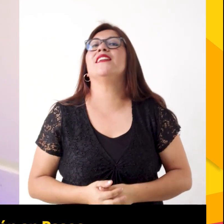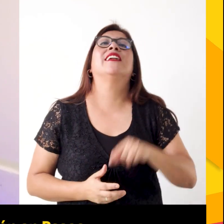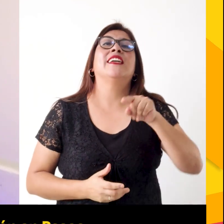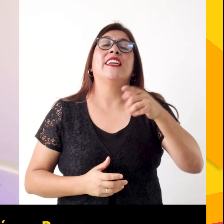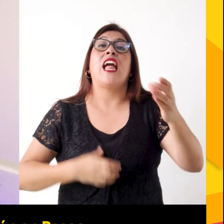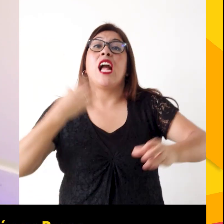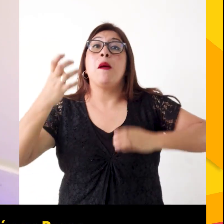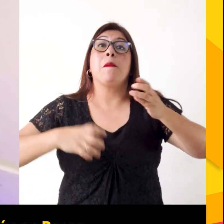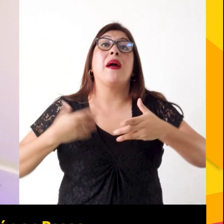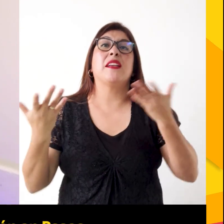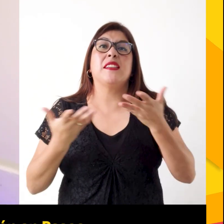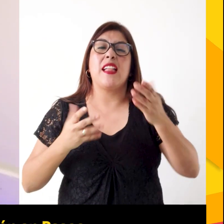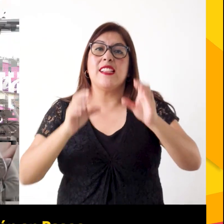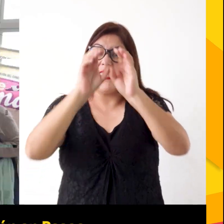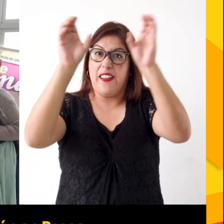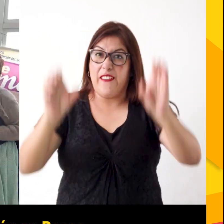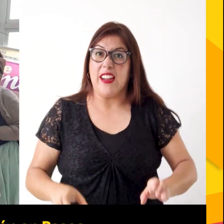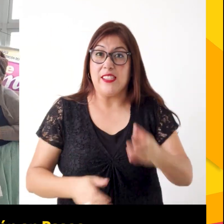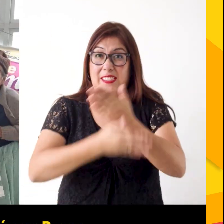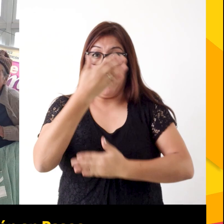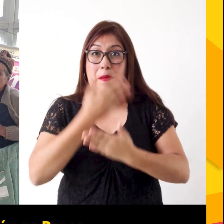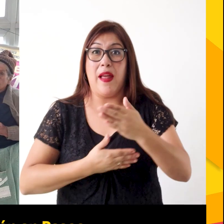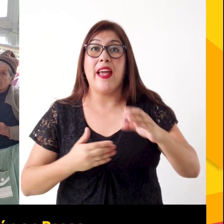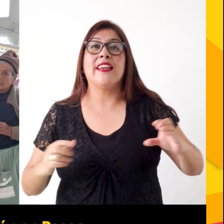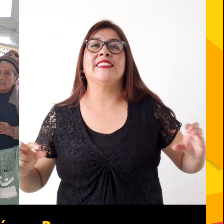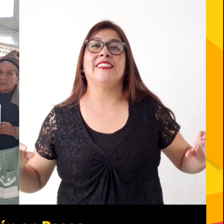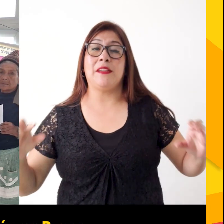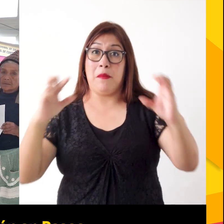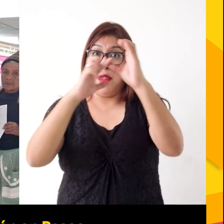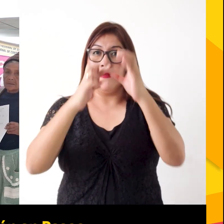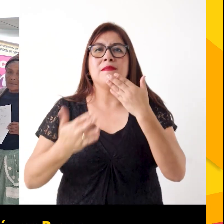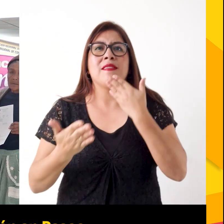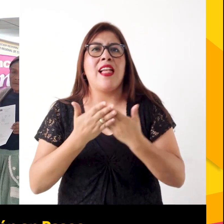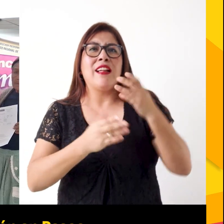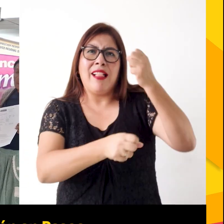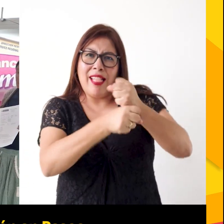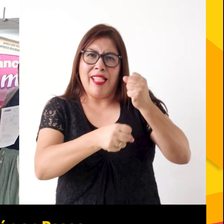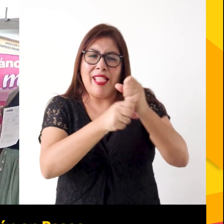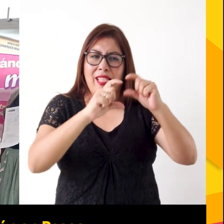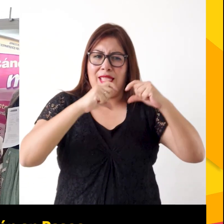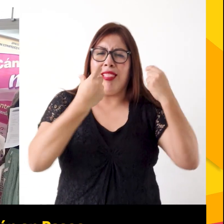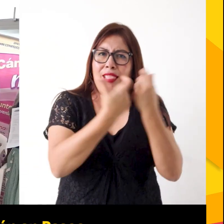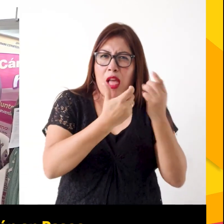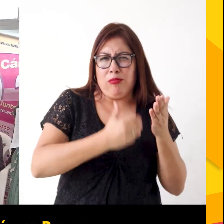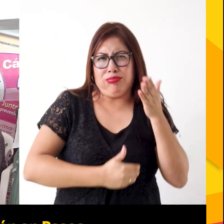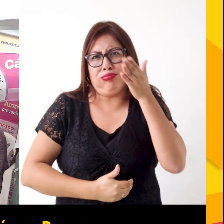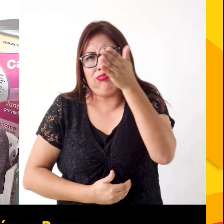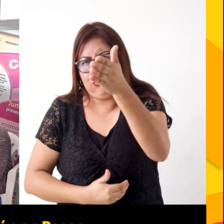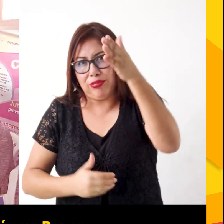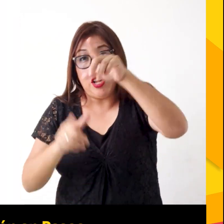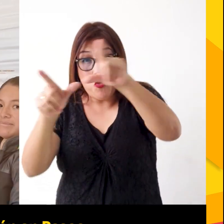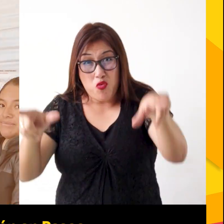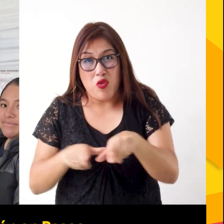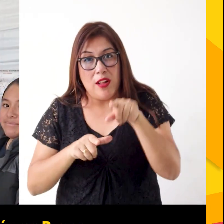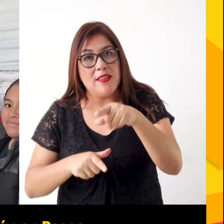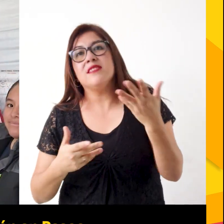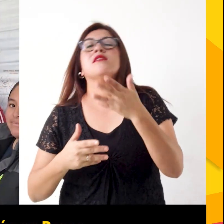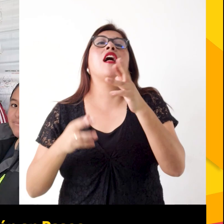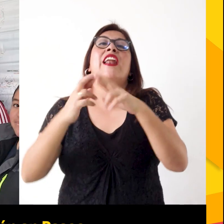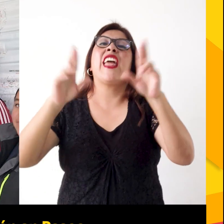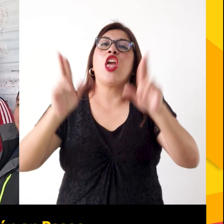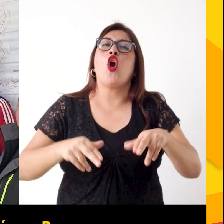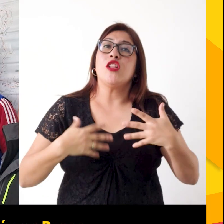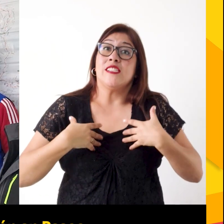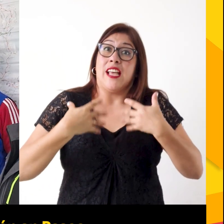Campaña de certificación en Pasco. Gracias al trabajo articulado del Centro de Coordinación Regional del Conadis en Pasco, la Dirección Regional de